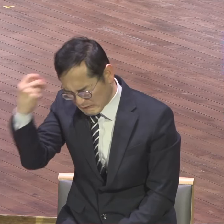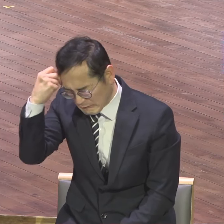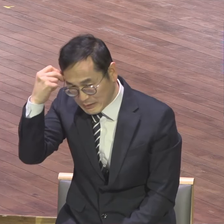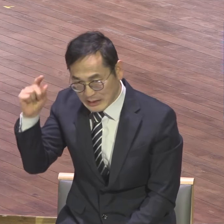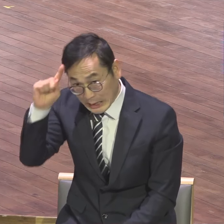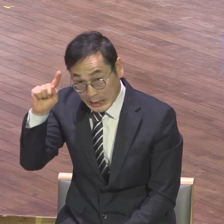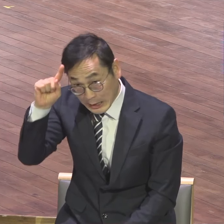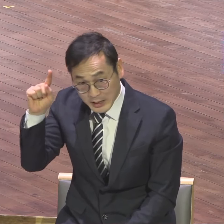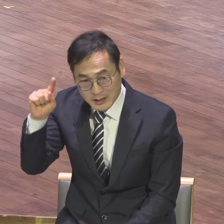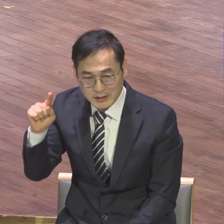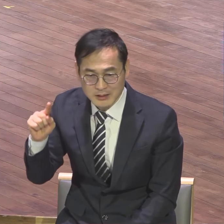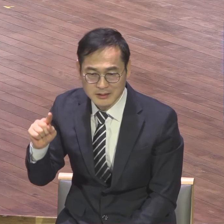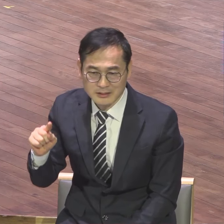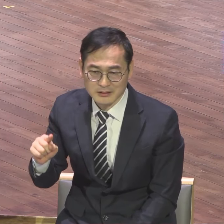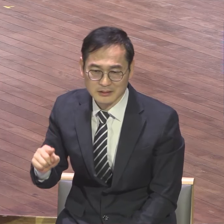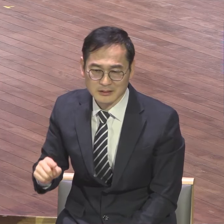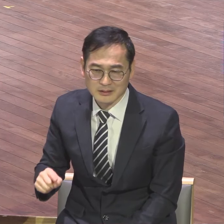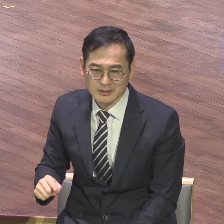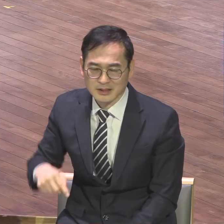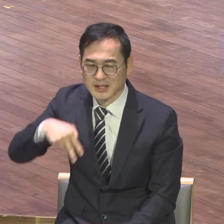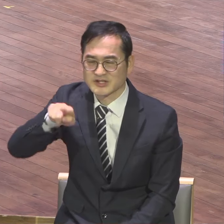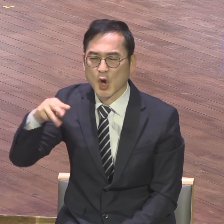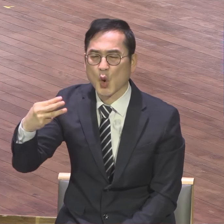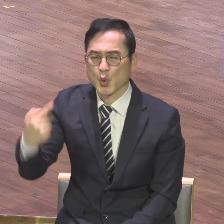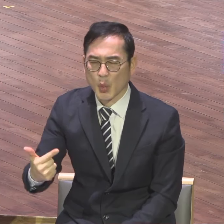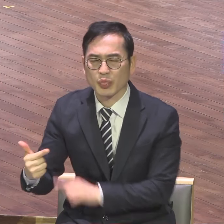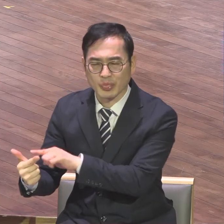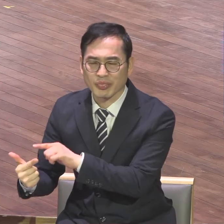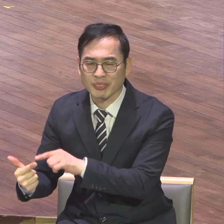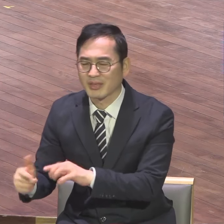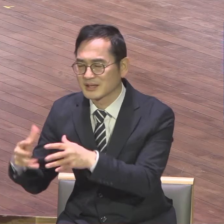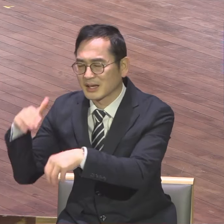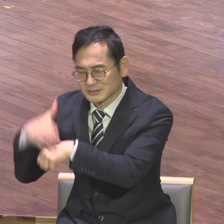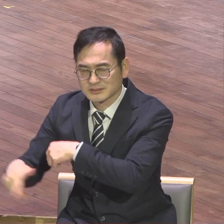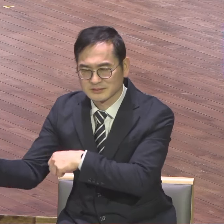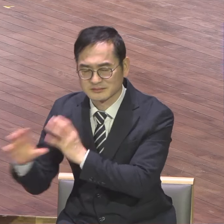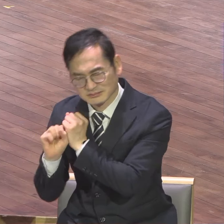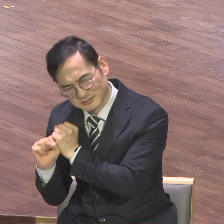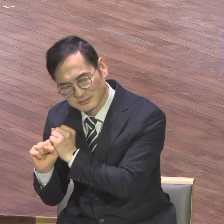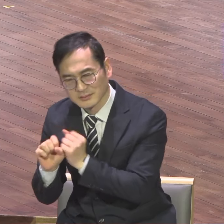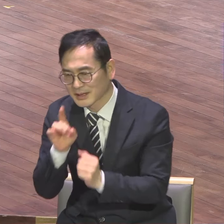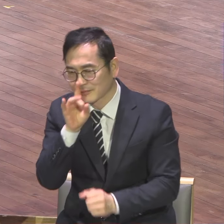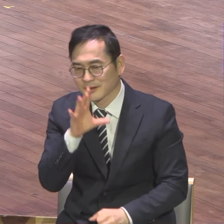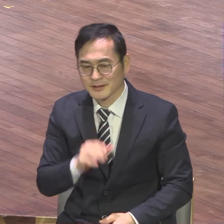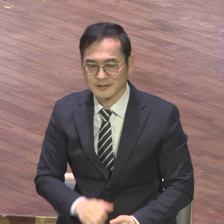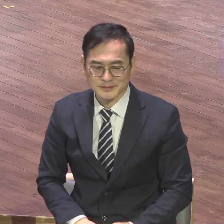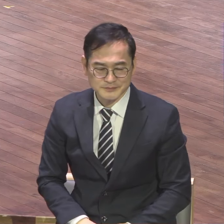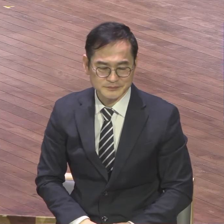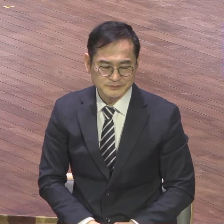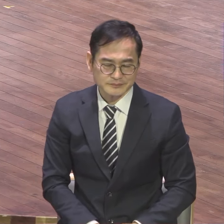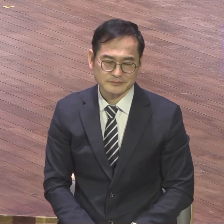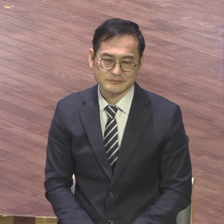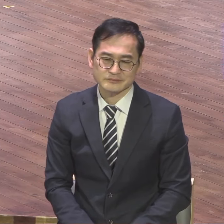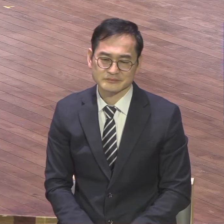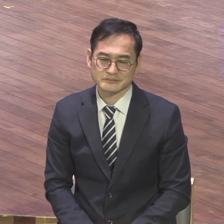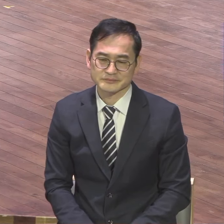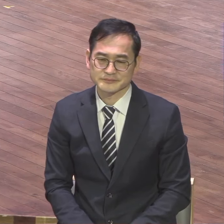본론이죠. 하나님의 일을 내가 하는 이것만 영원히 남아요. 하나님을